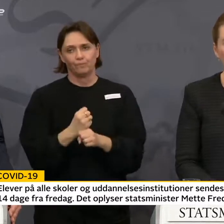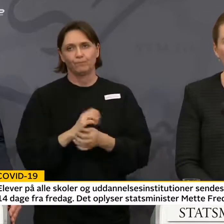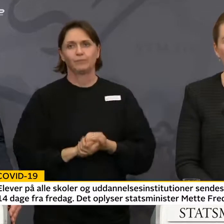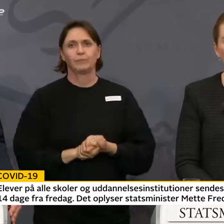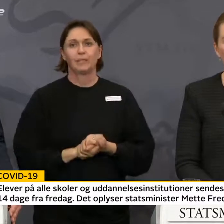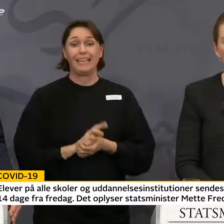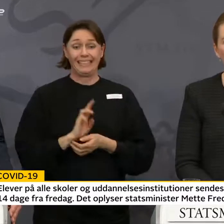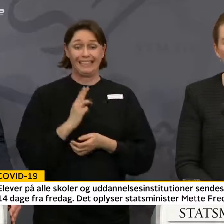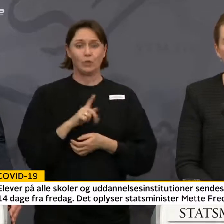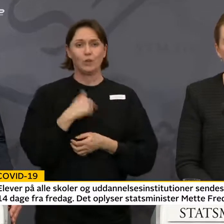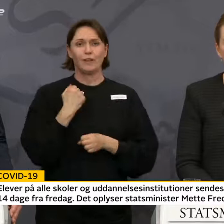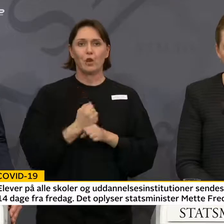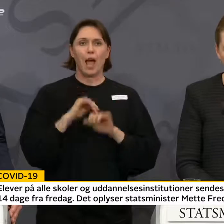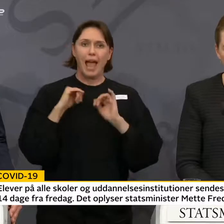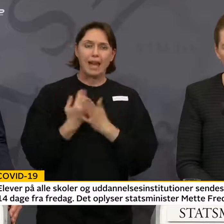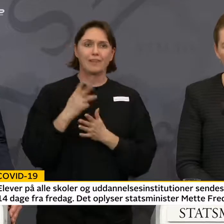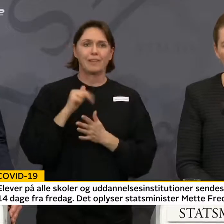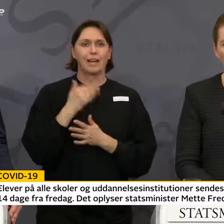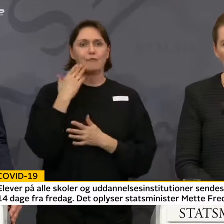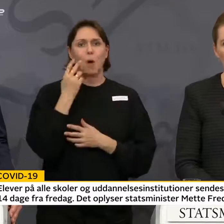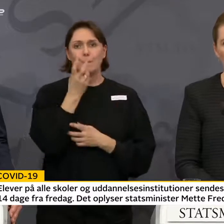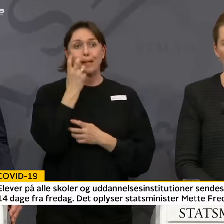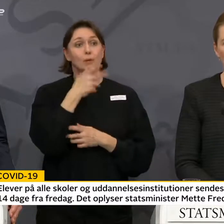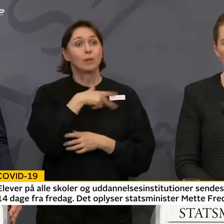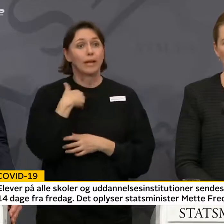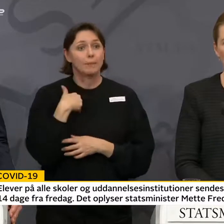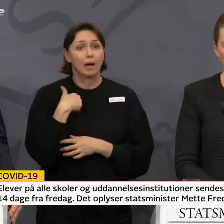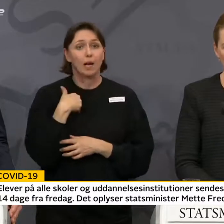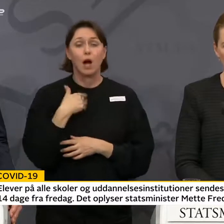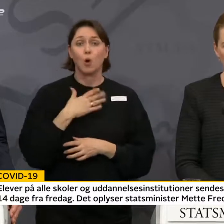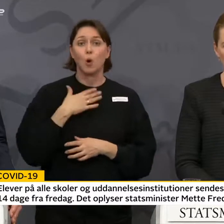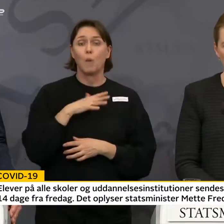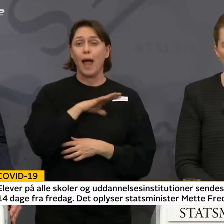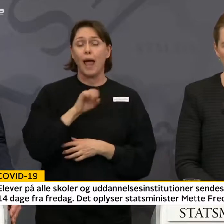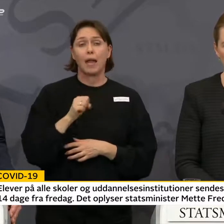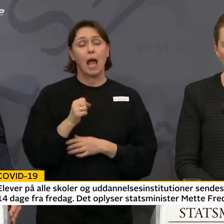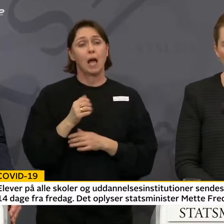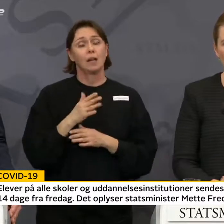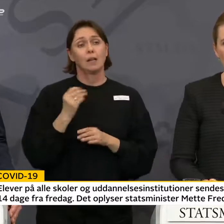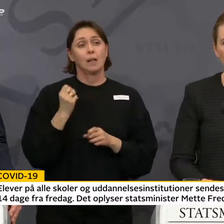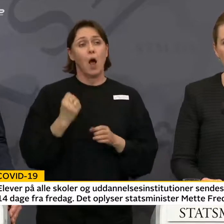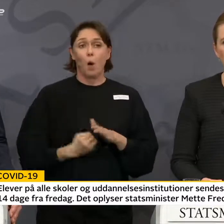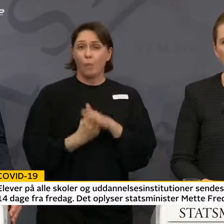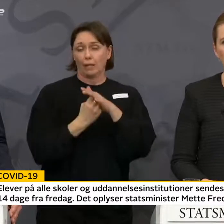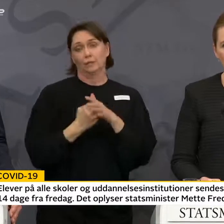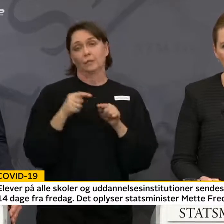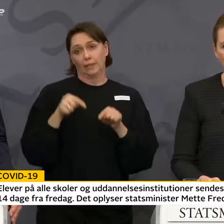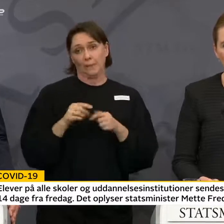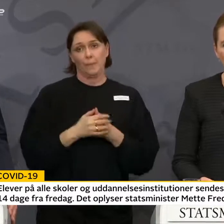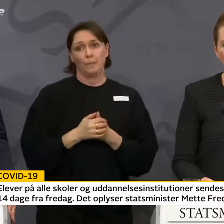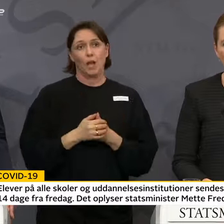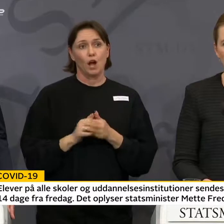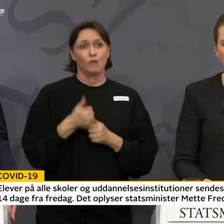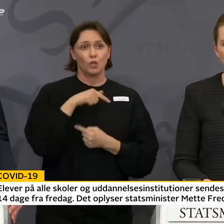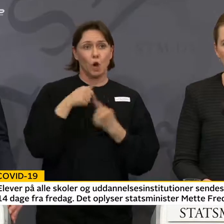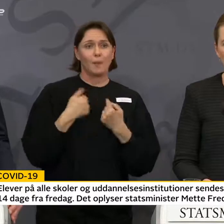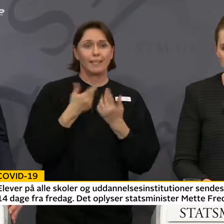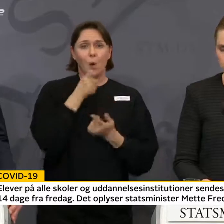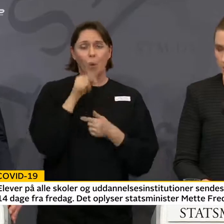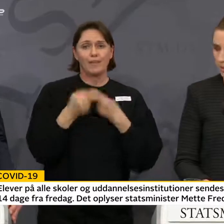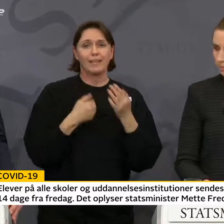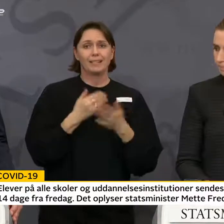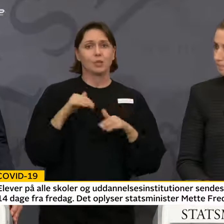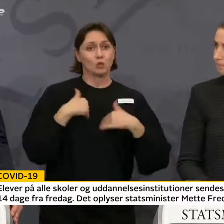gøre alt, hvad vi kan for at passe på Danmark, og det håber jeg på alles store opbakning til. Og så giver jeg i første omgang ordet videre til